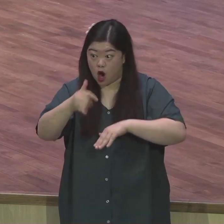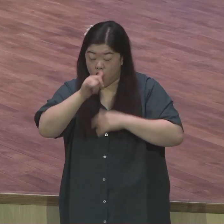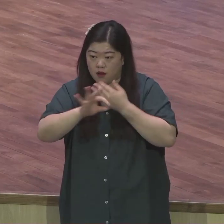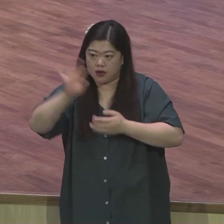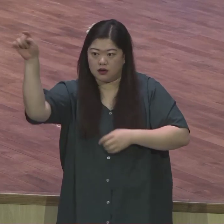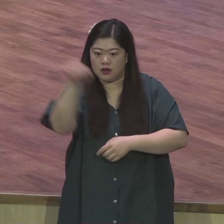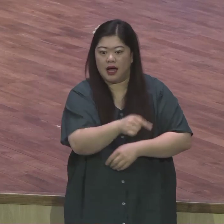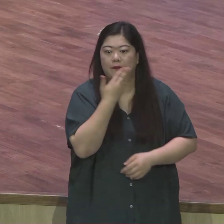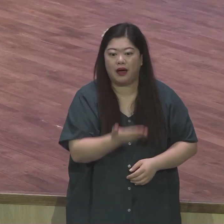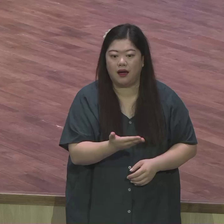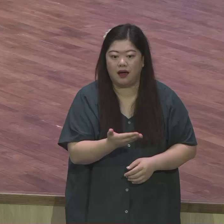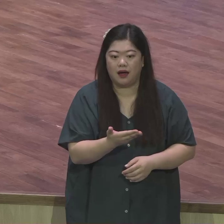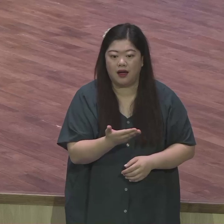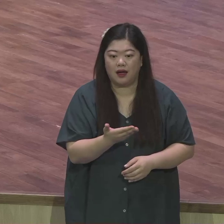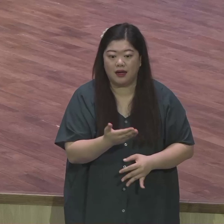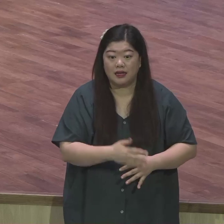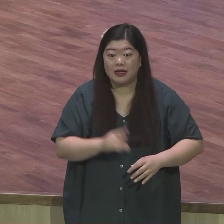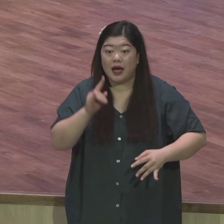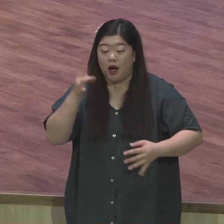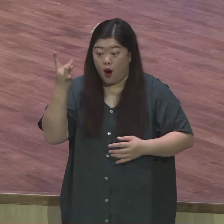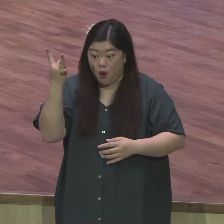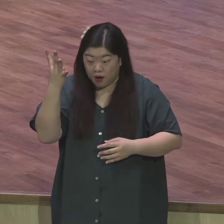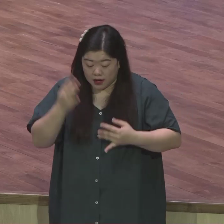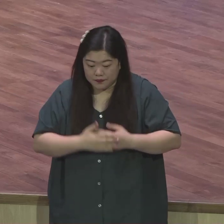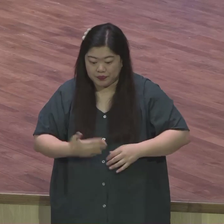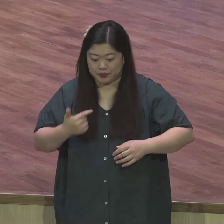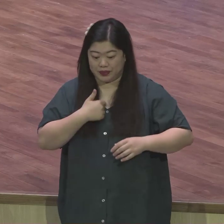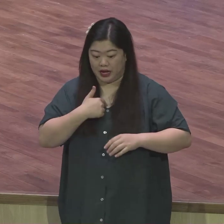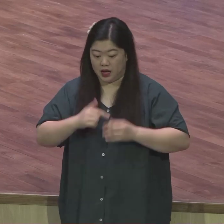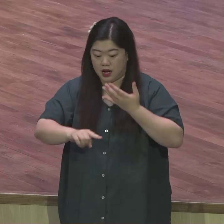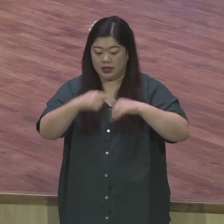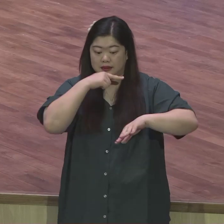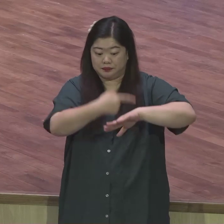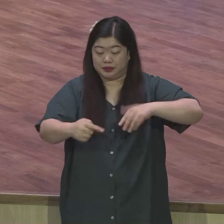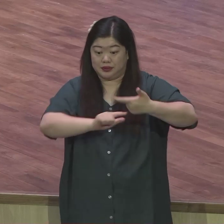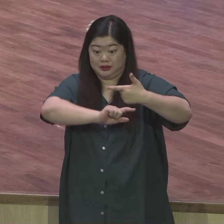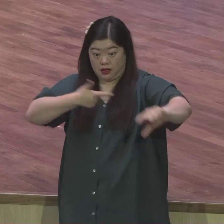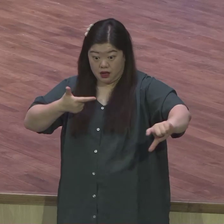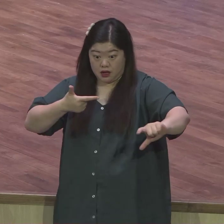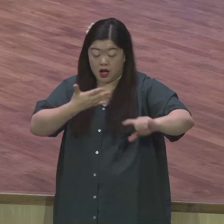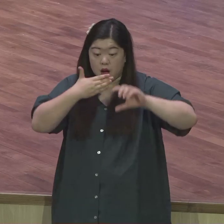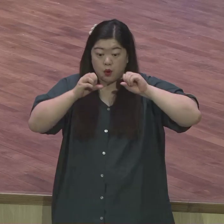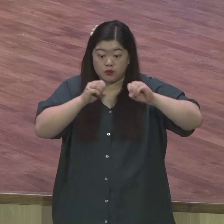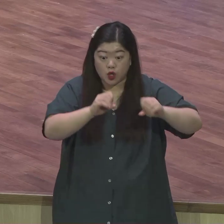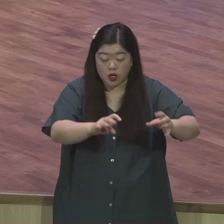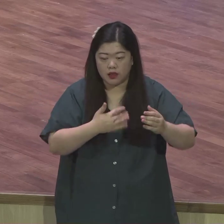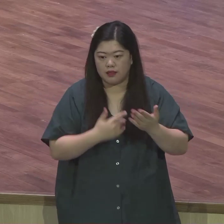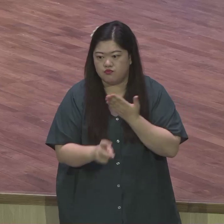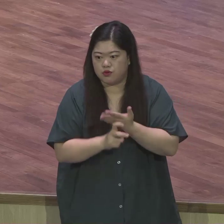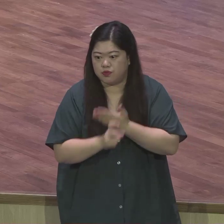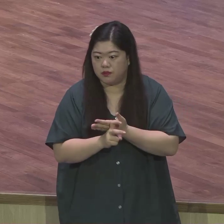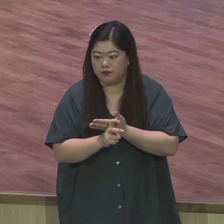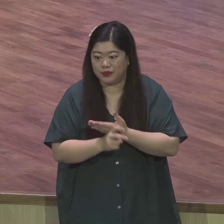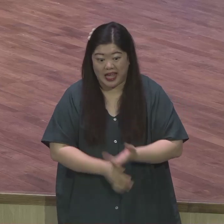들렀다 전도했다 당장 추방합니다 그 시로 그냥 쫓겨나갑니다 예수 말했다 당장 추방이요